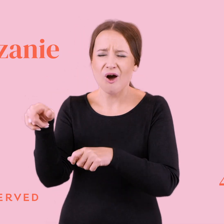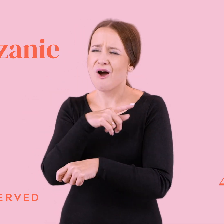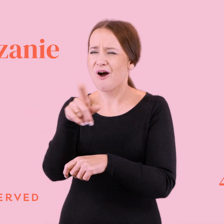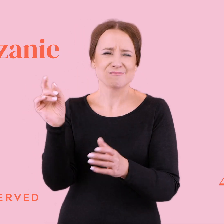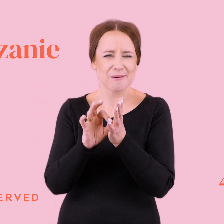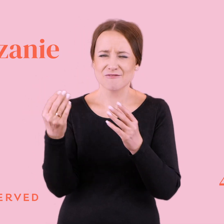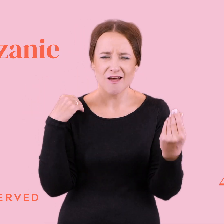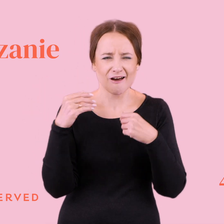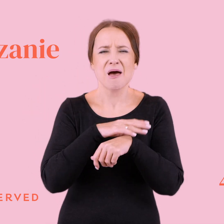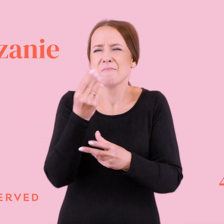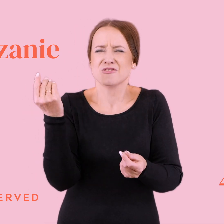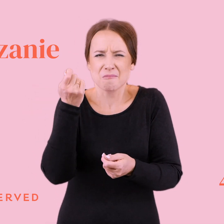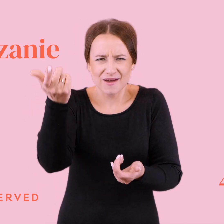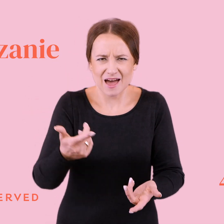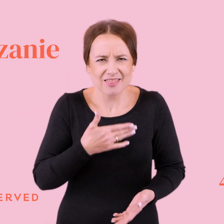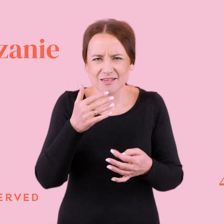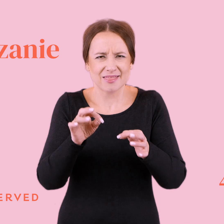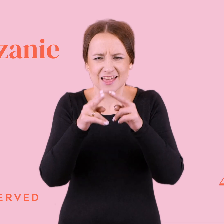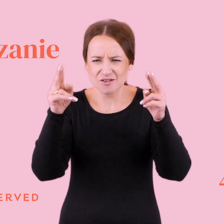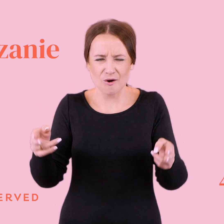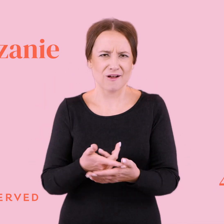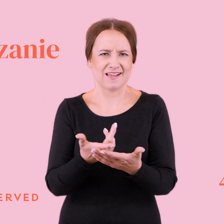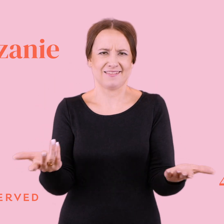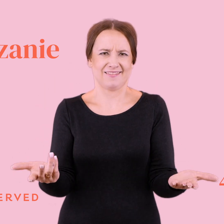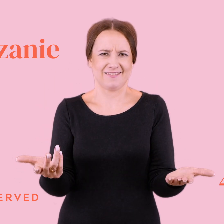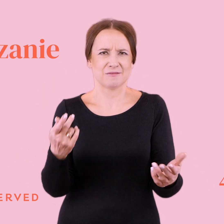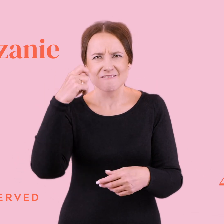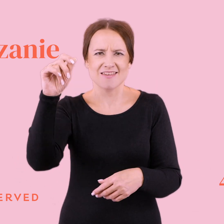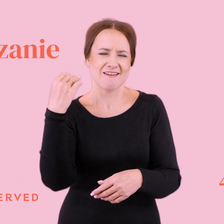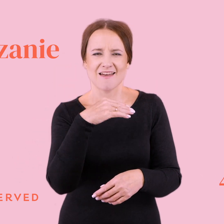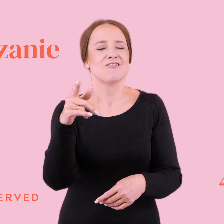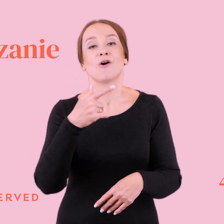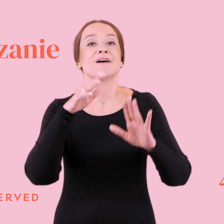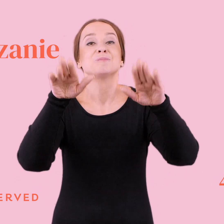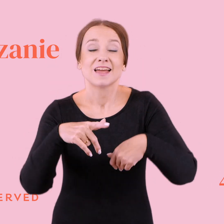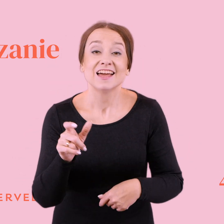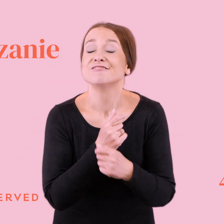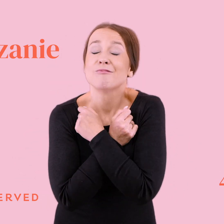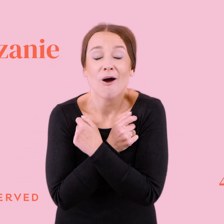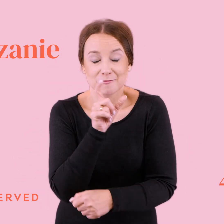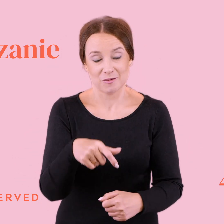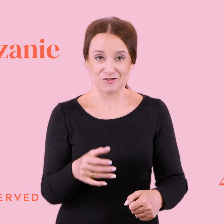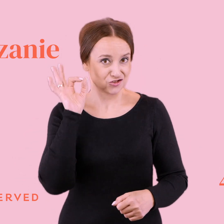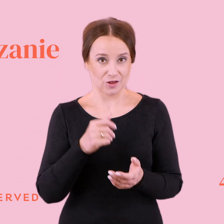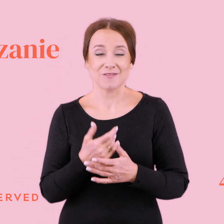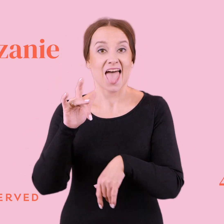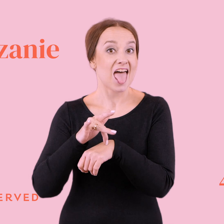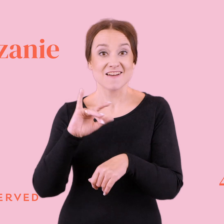do ustki, skoro w ogóle po prostu nawet nie ma sezonu do ustki. Po prostu kocham cię, kocham cię dziewczyno forever. Ale przecież efekt miał być taki, że